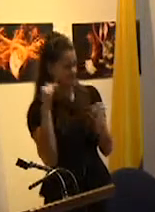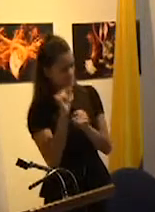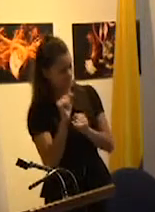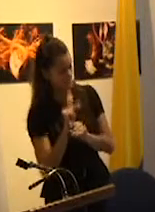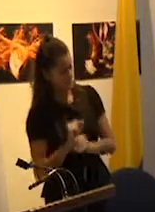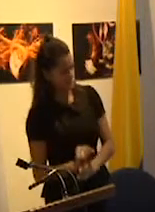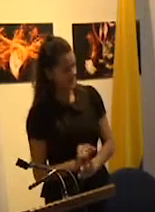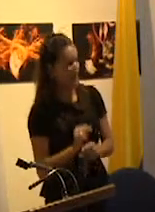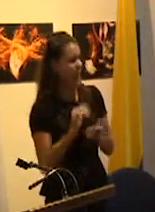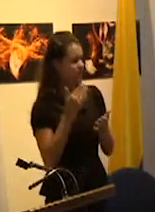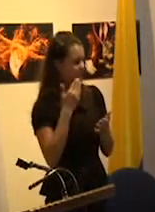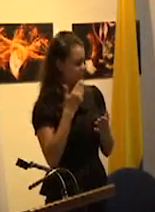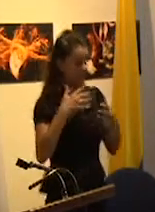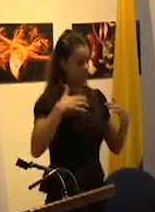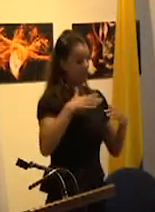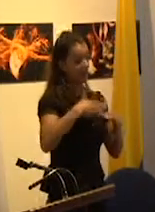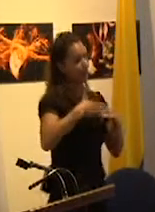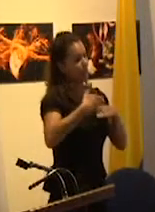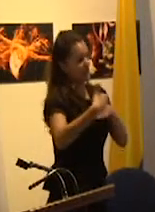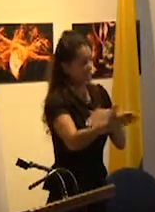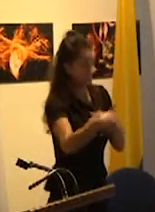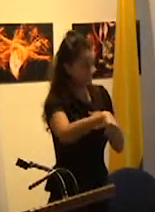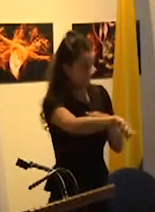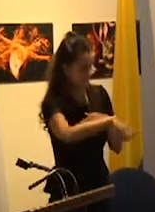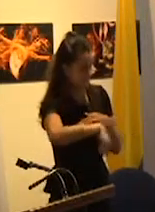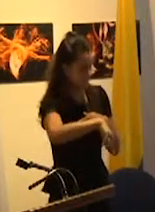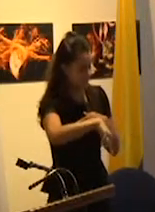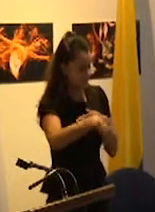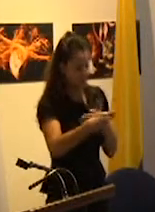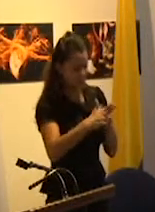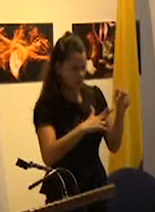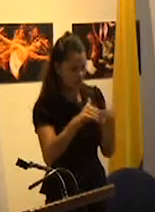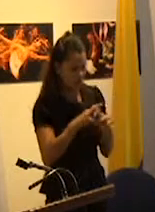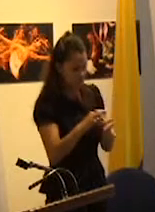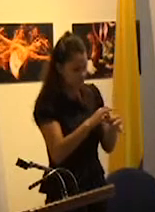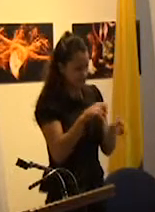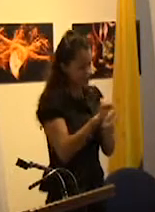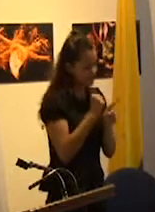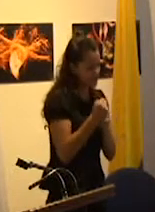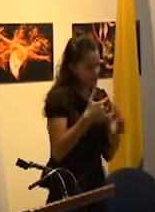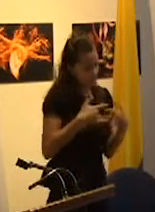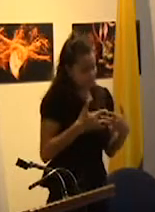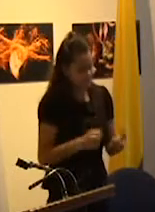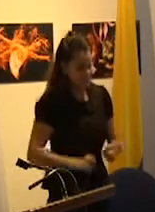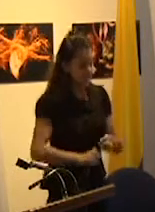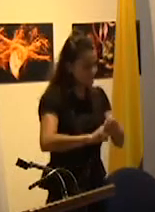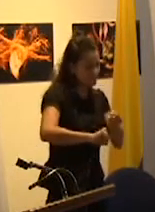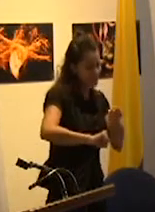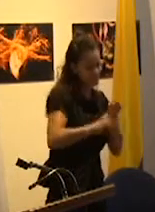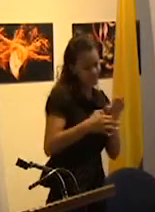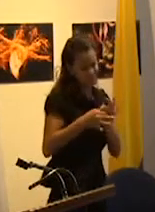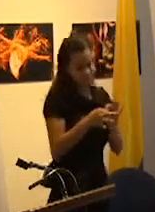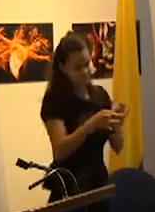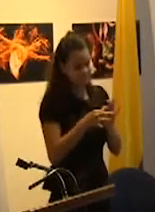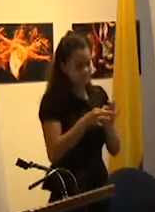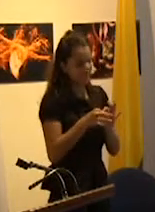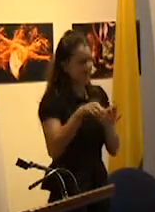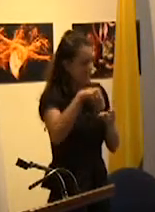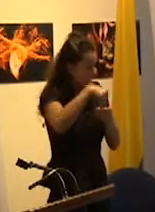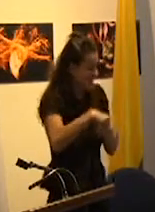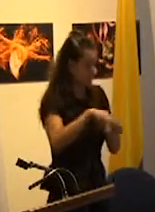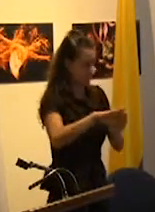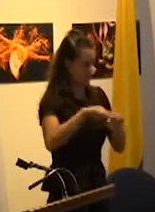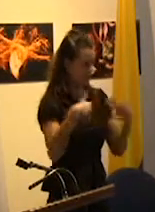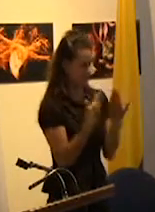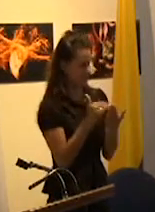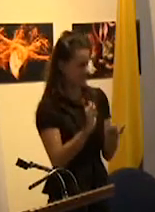experiencia de la posguerra la cuestión del lazo social de la solidaridad y de la cohesión que se construye en el ámbito